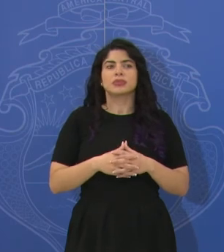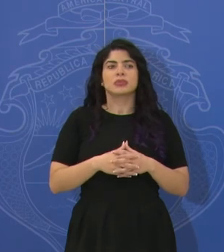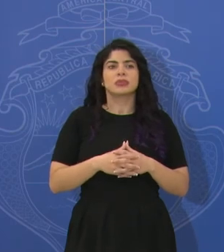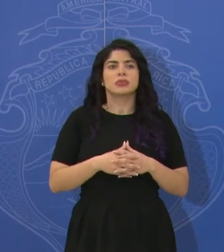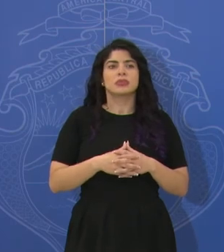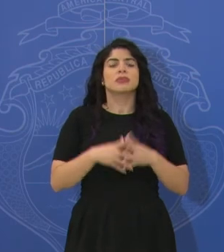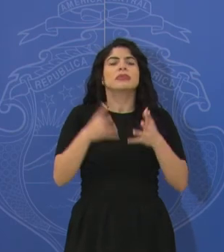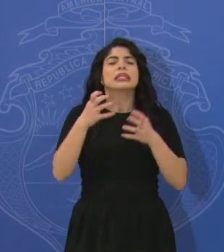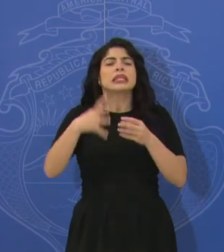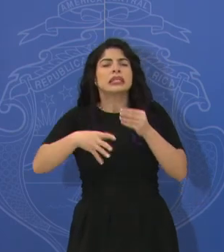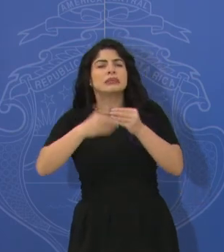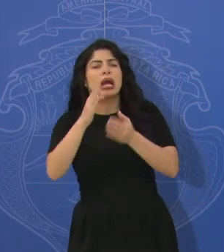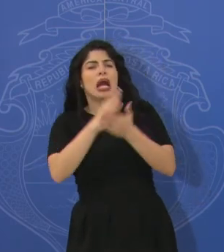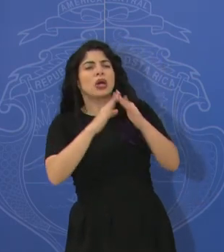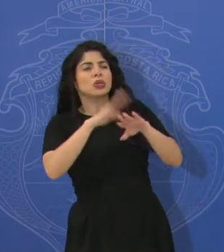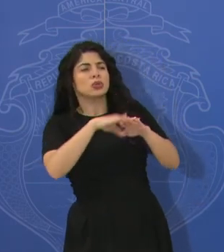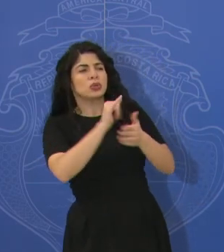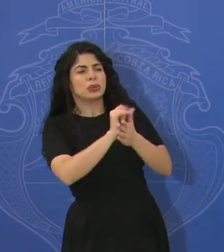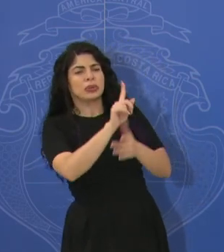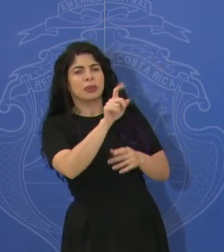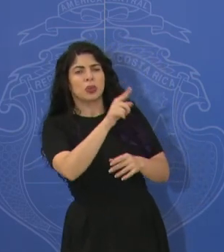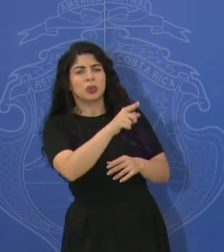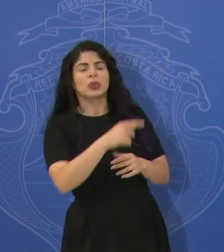Quisiera agregar algo en relación con esa pregunta.